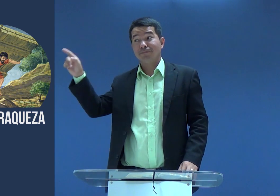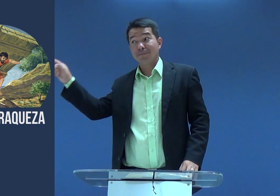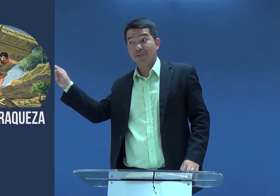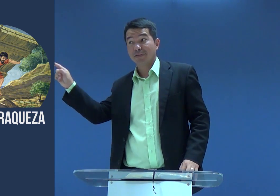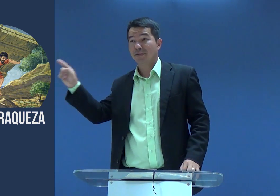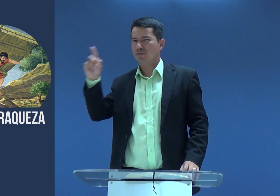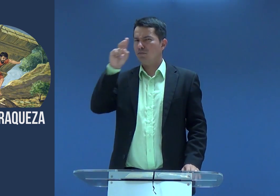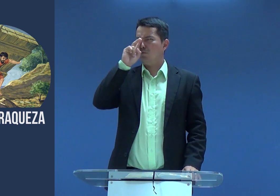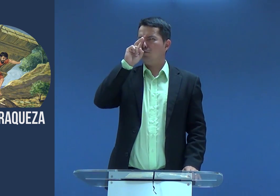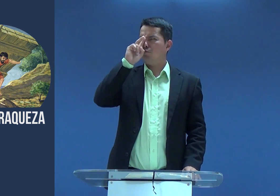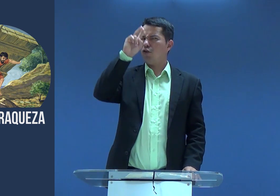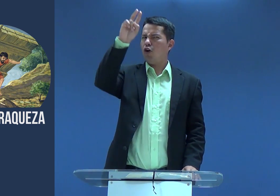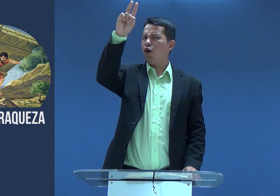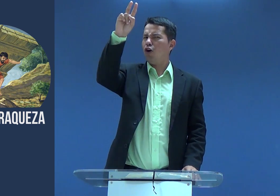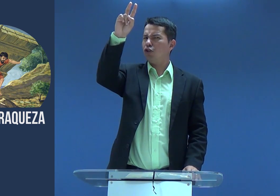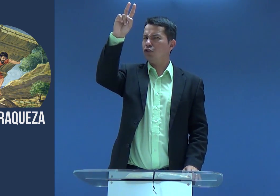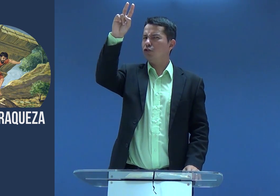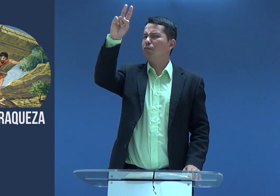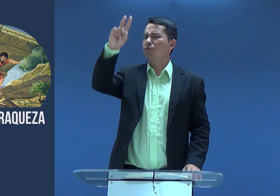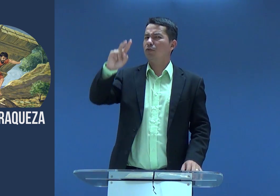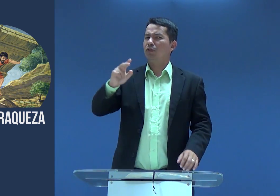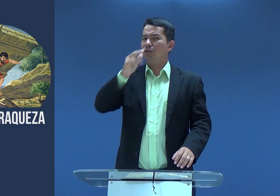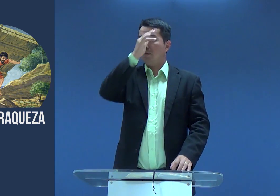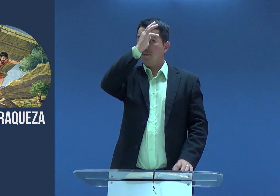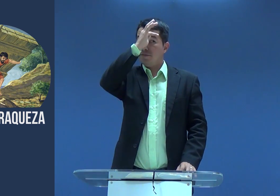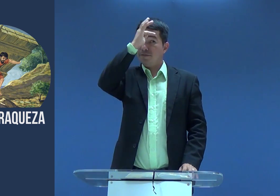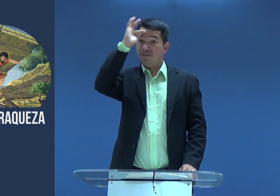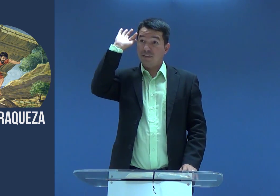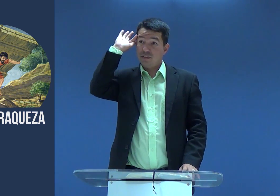Aí, um dia, claro, Sansão era um homem muito forte,